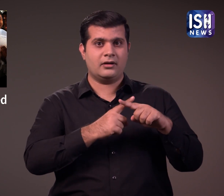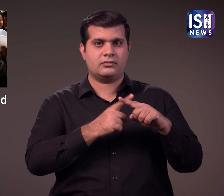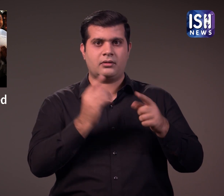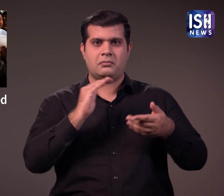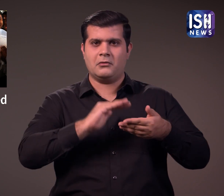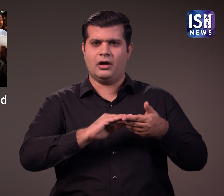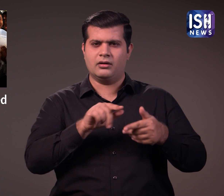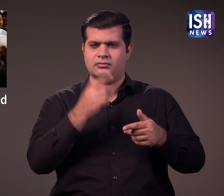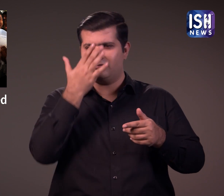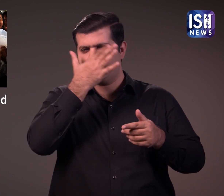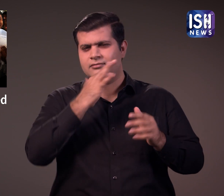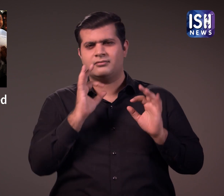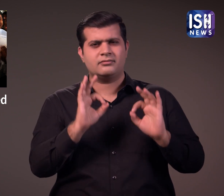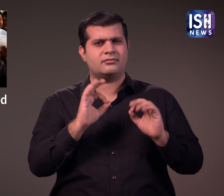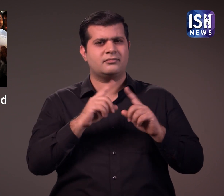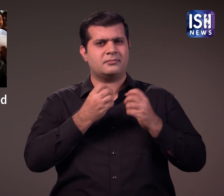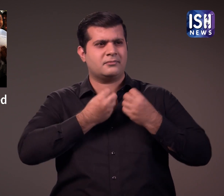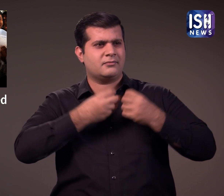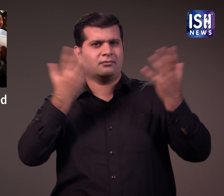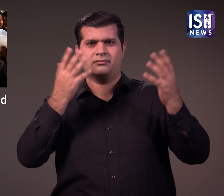शादी बहुत ही उत्सा के साथ संपन्न हुई